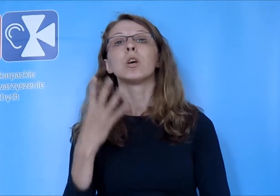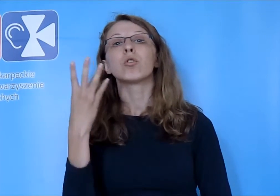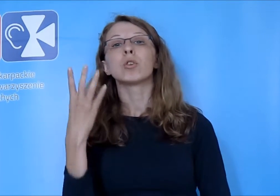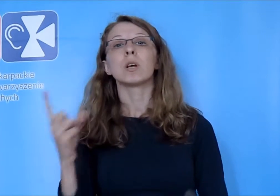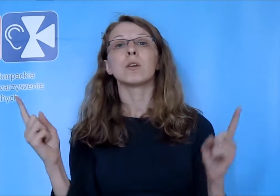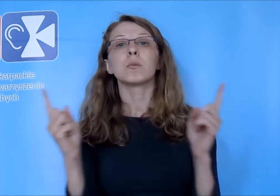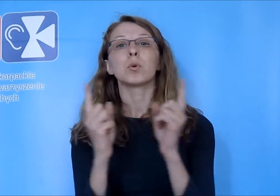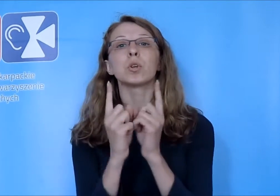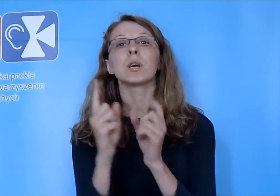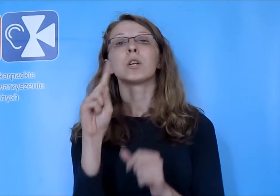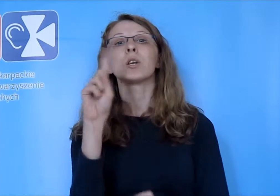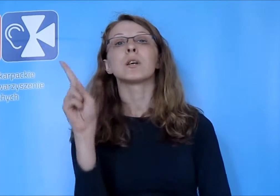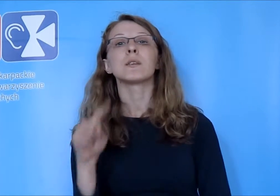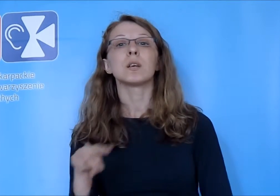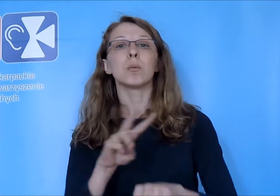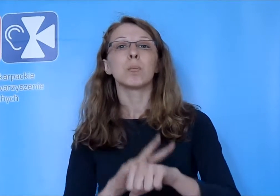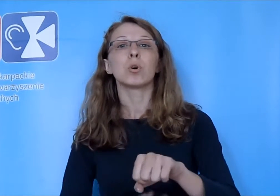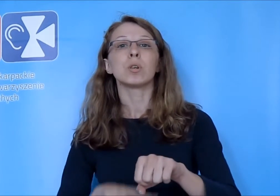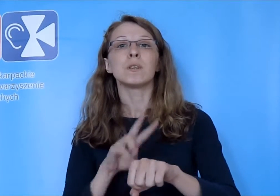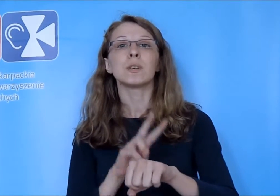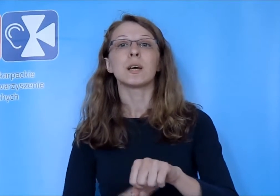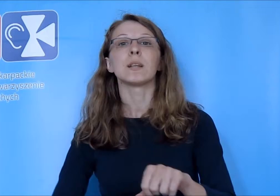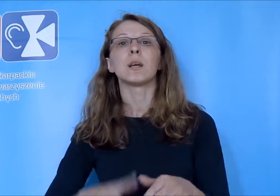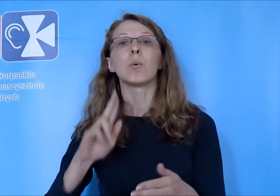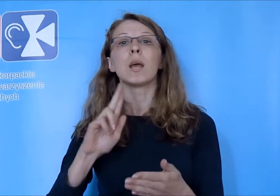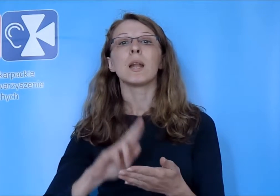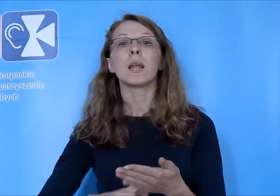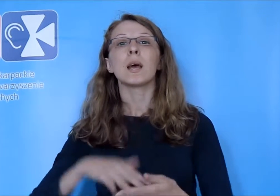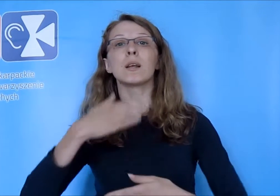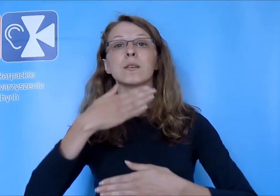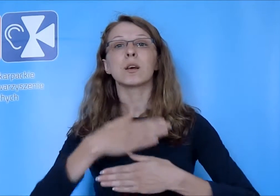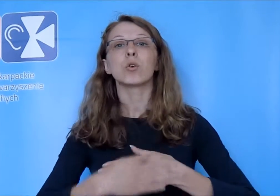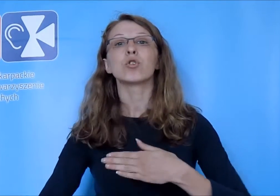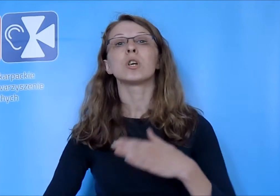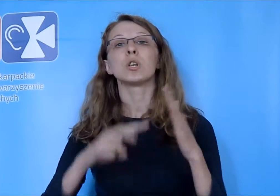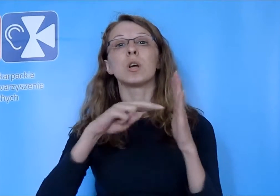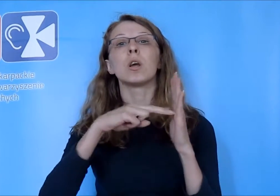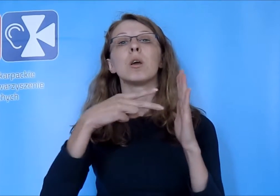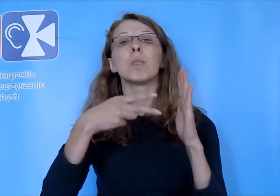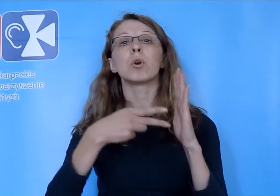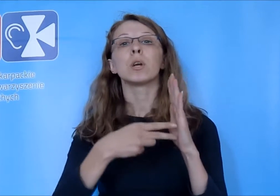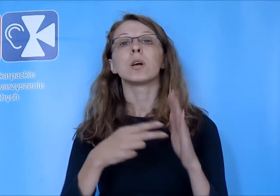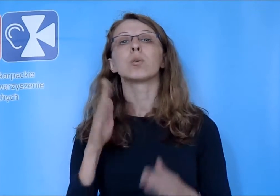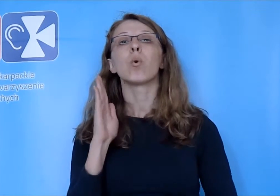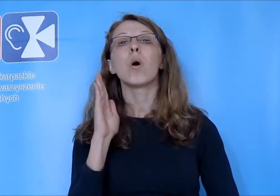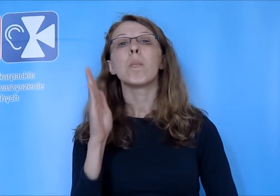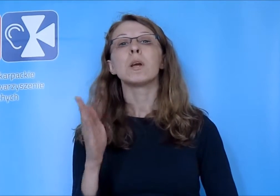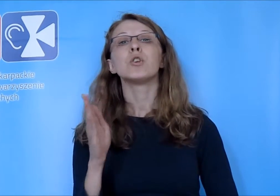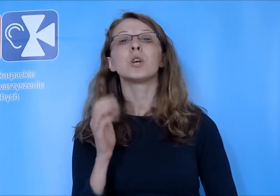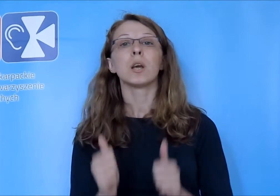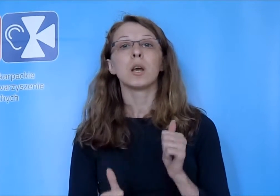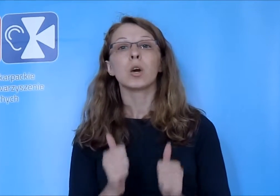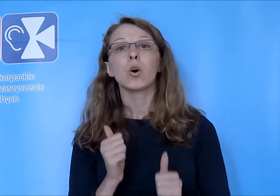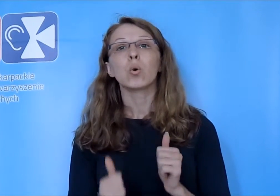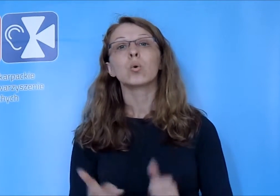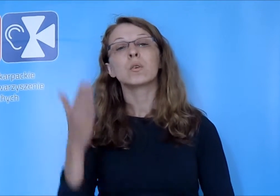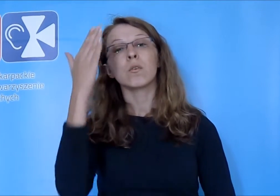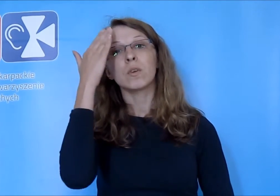policjami. Za zakończenie projektu będzie konkurs wiedzy z ciekawymi